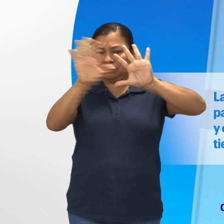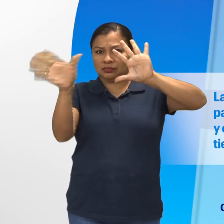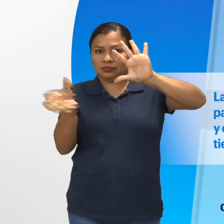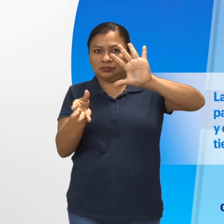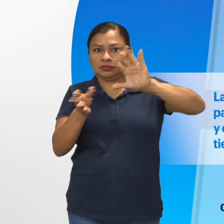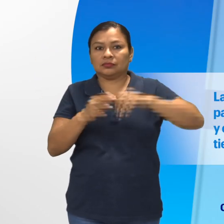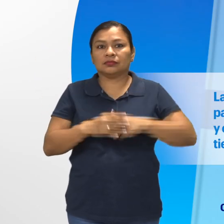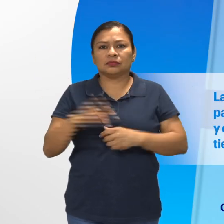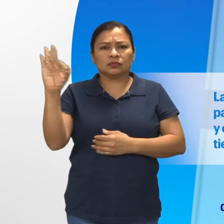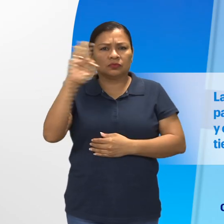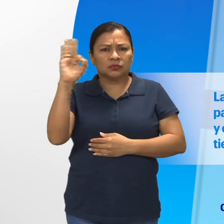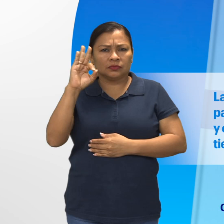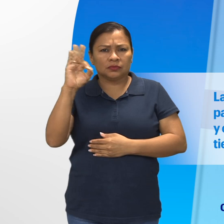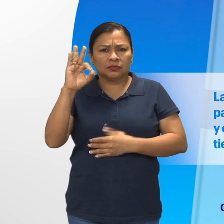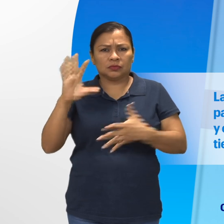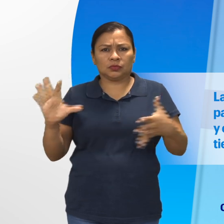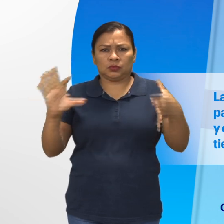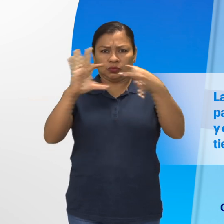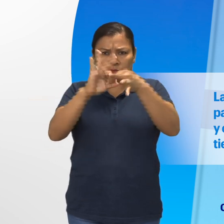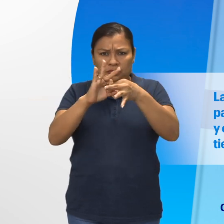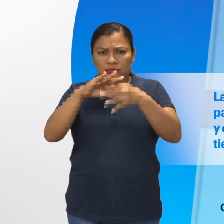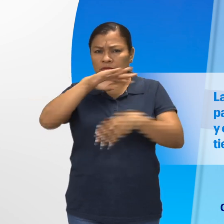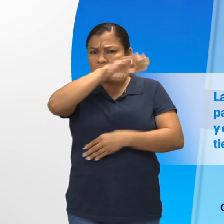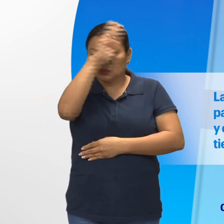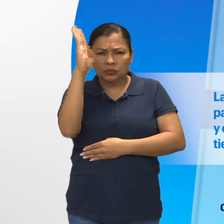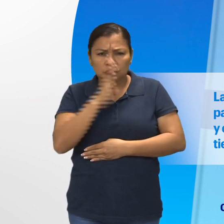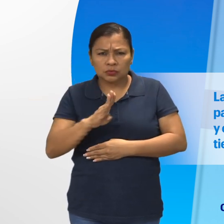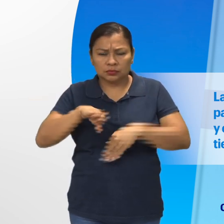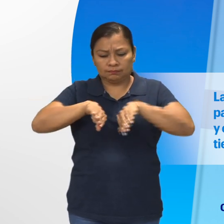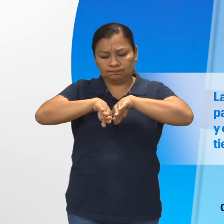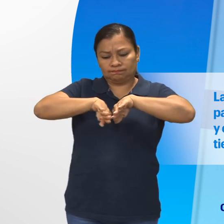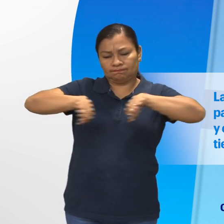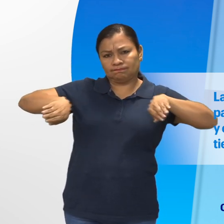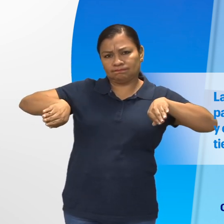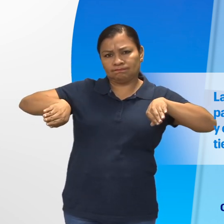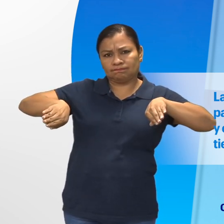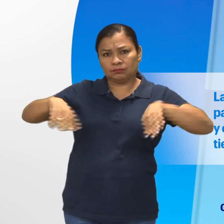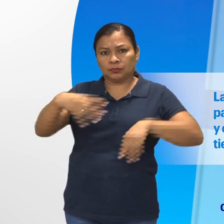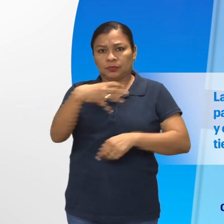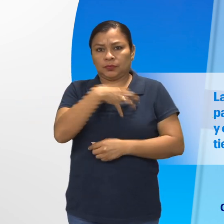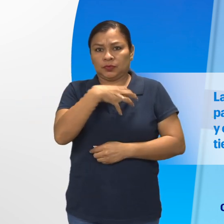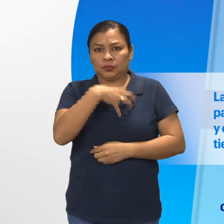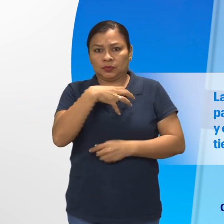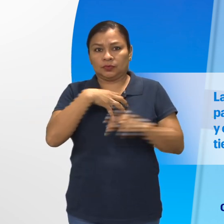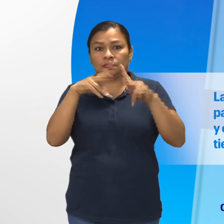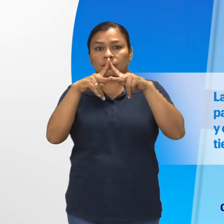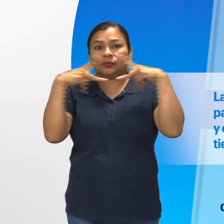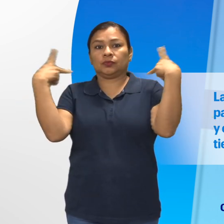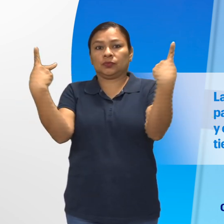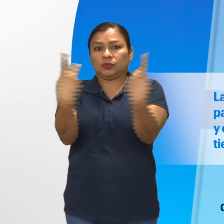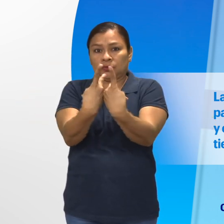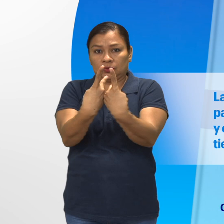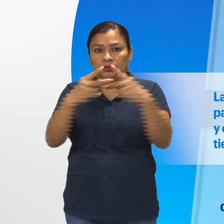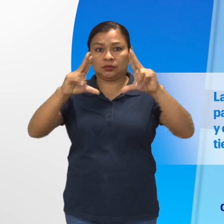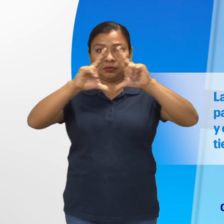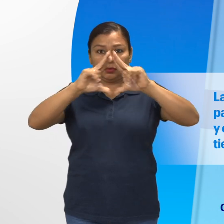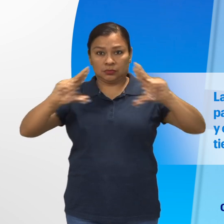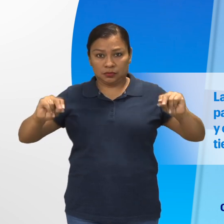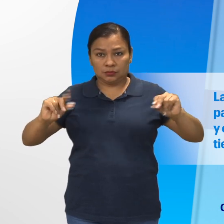Las Comunidades de la Costa Caribe son parte indisoluble del pueblo nicaragüense y como tal gozan de los mismos derechos